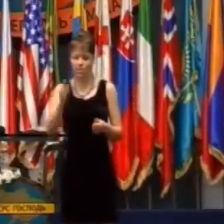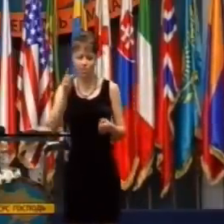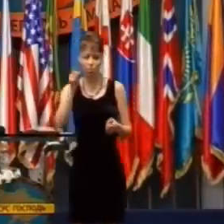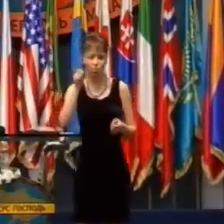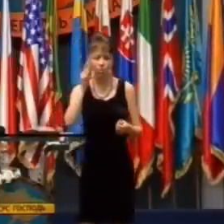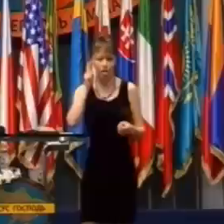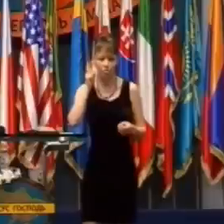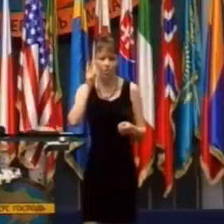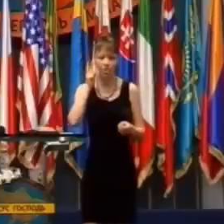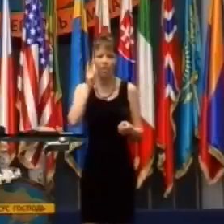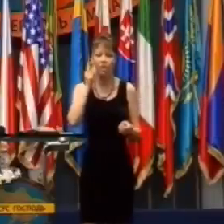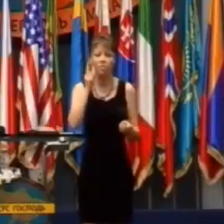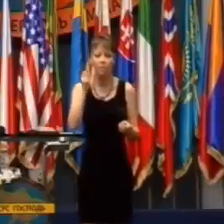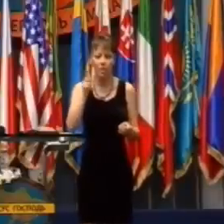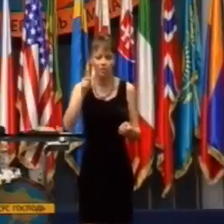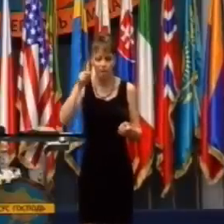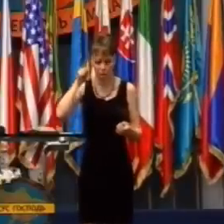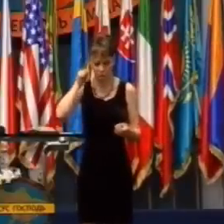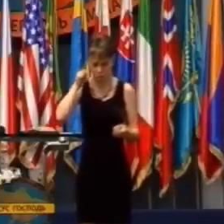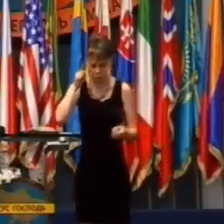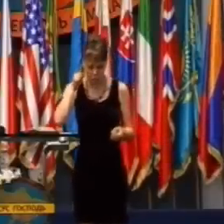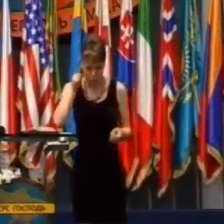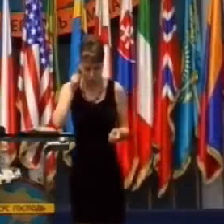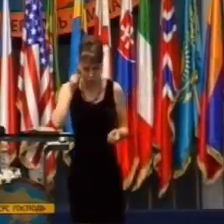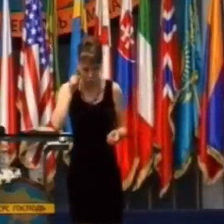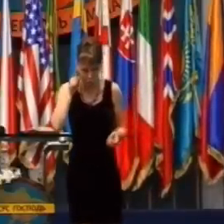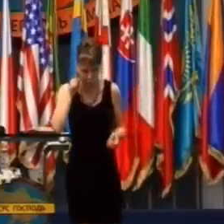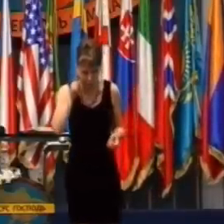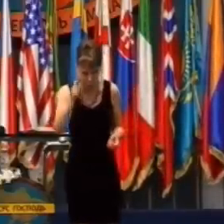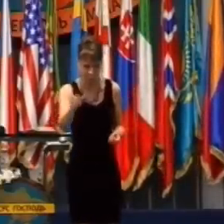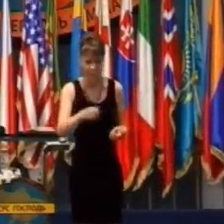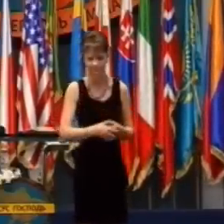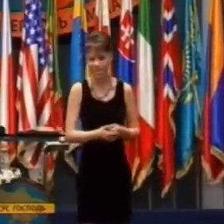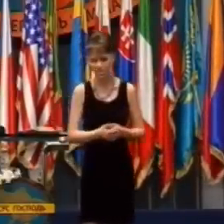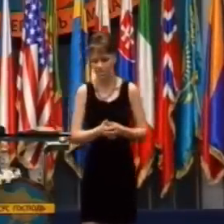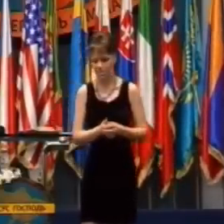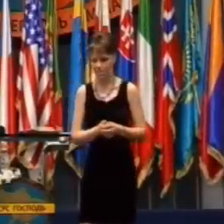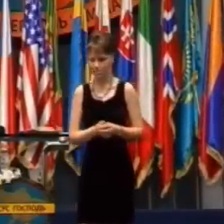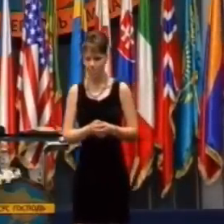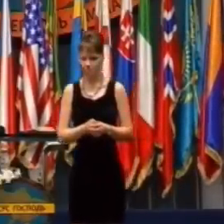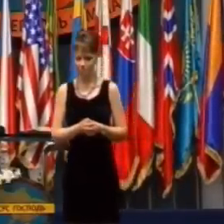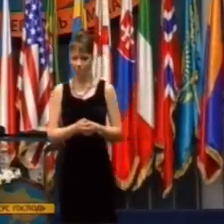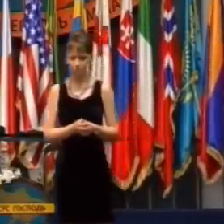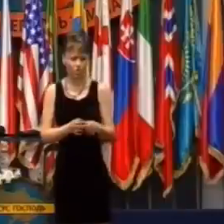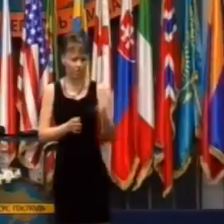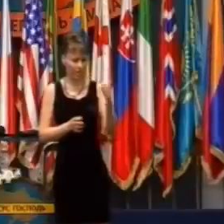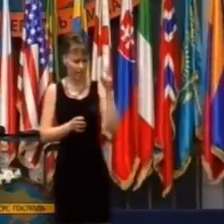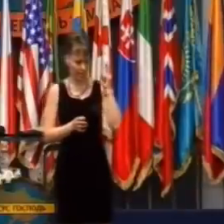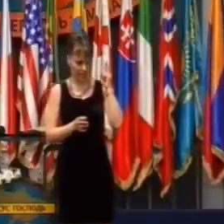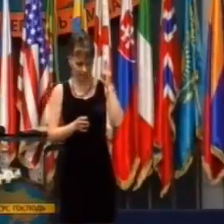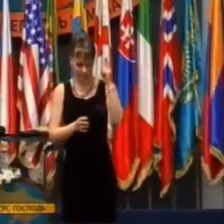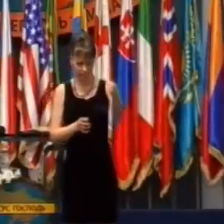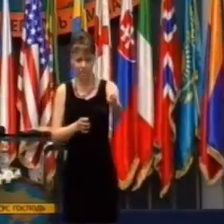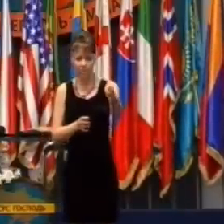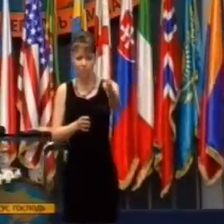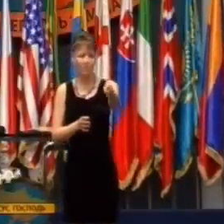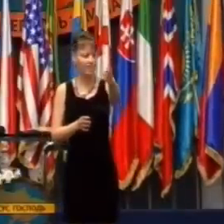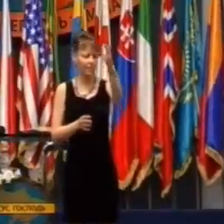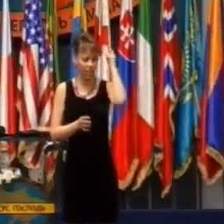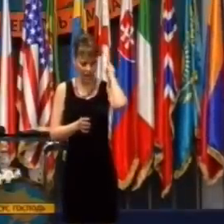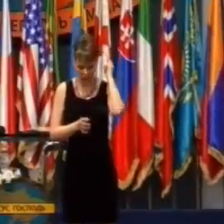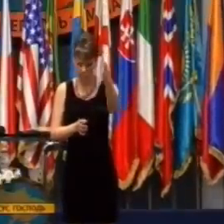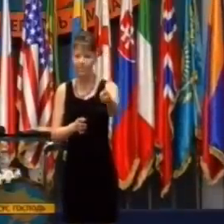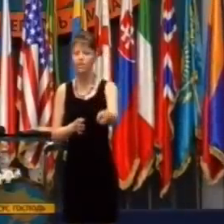tak jeden výstrel znamená jeden raz. Jeden človek mŕtvý.